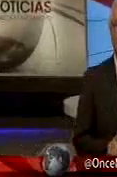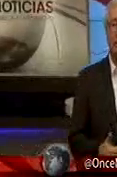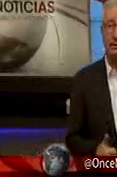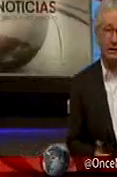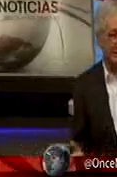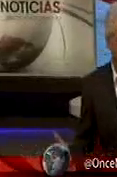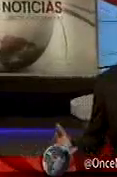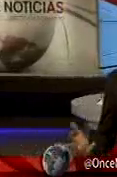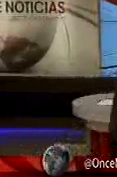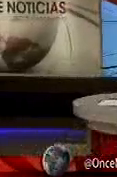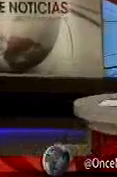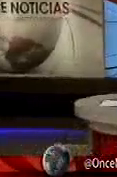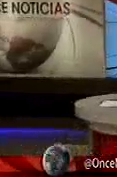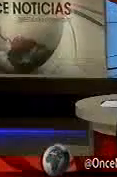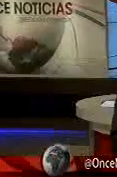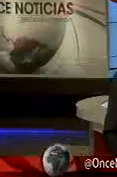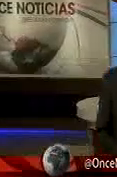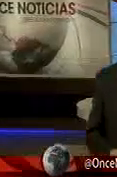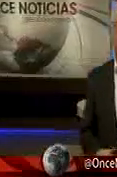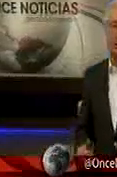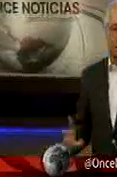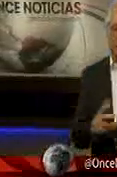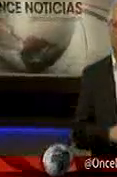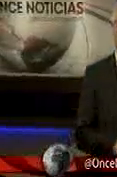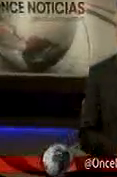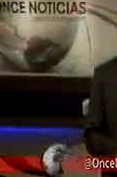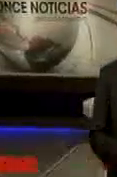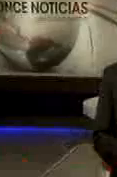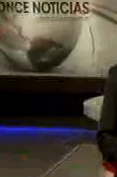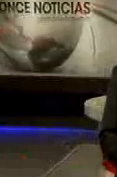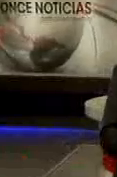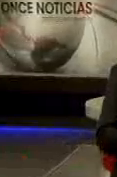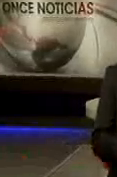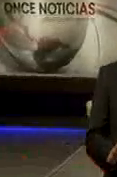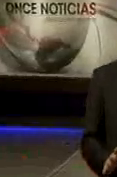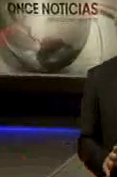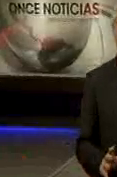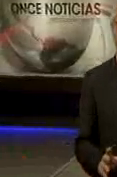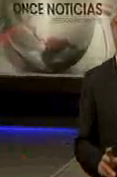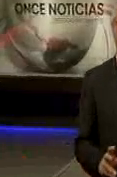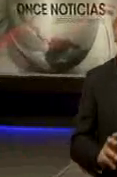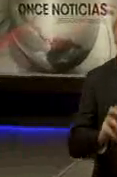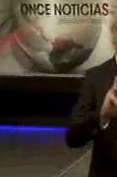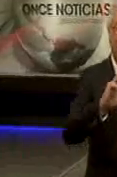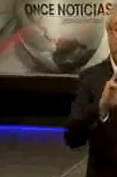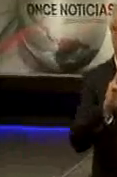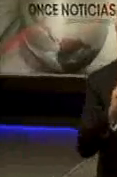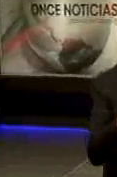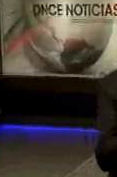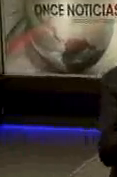inscripciones